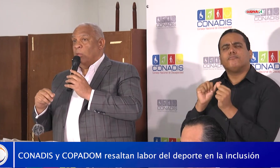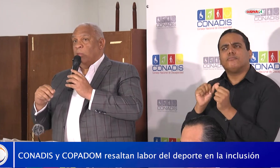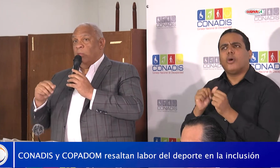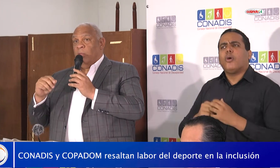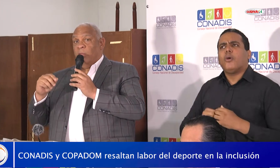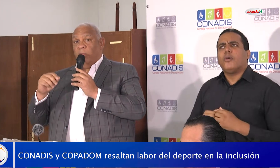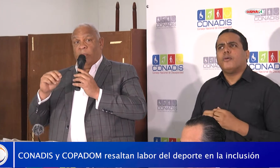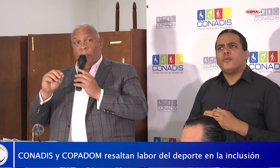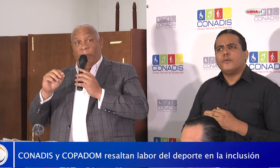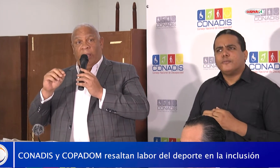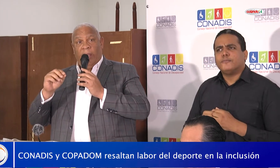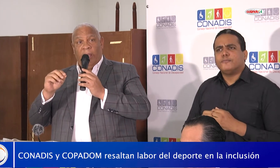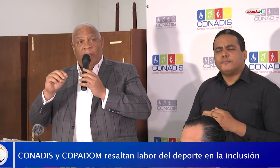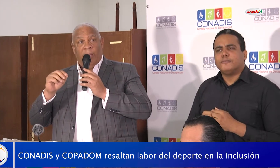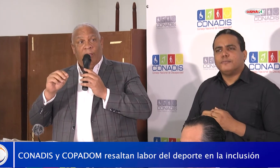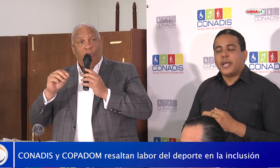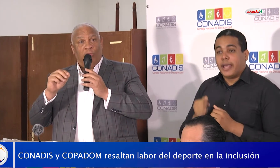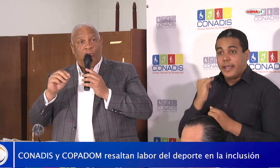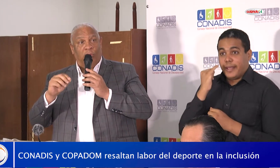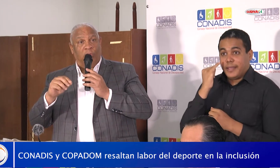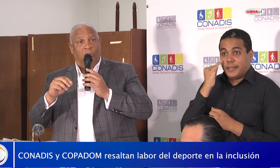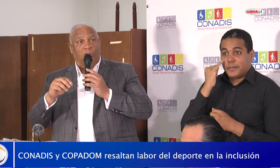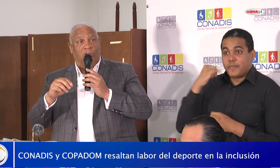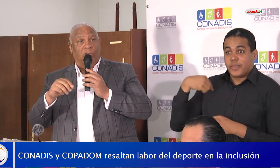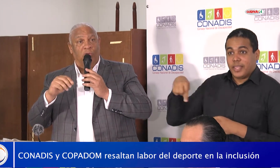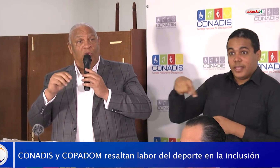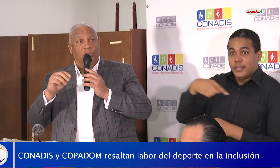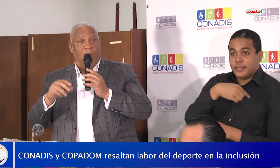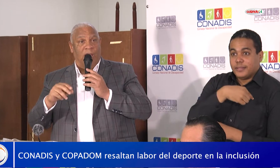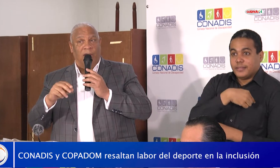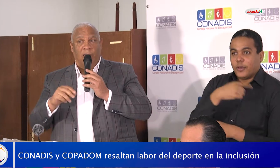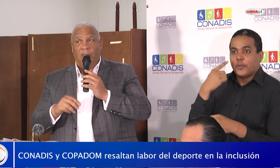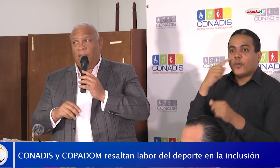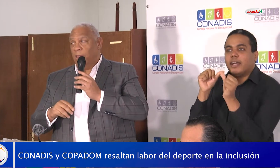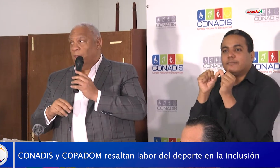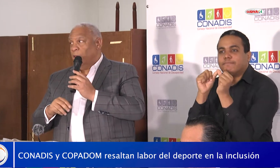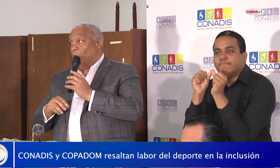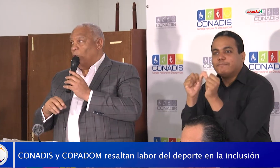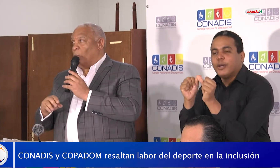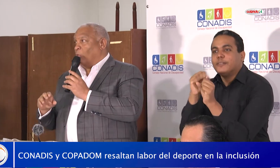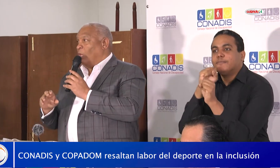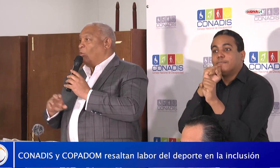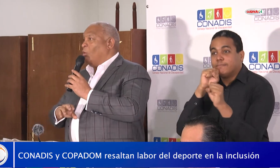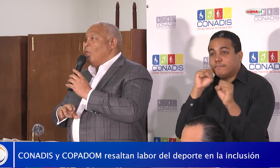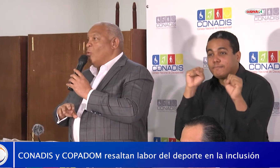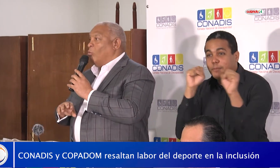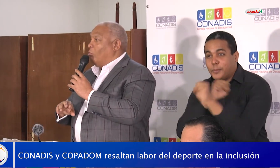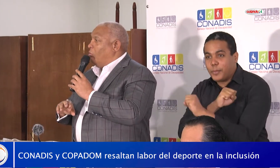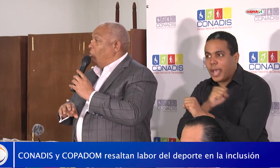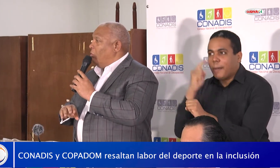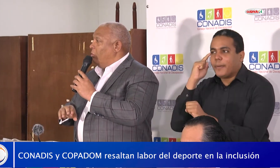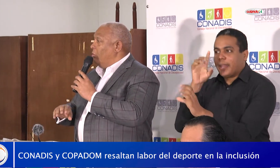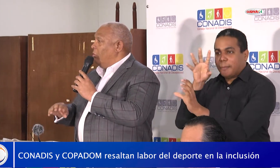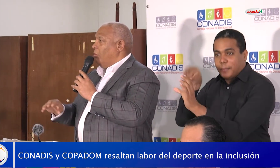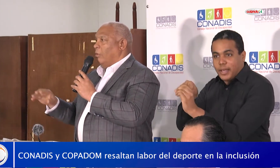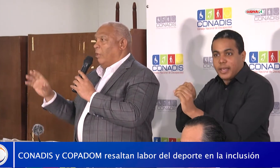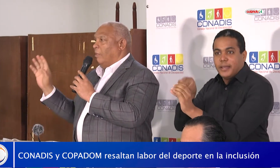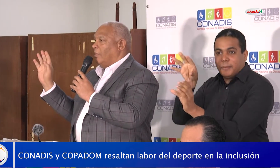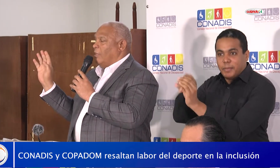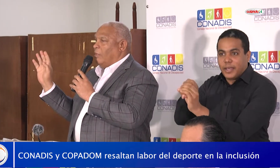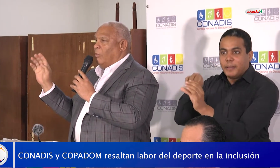que para nosotros luchar con el proceso de inclusión